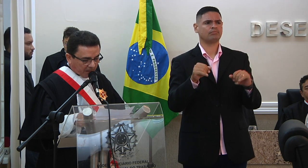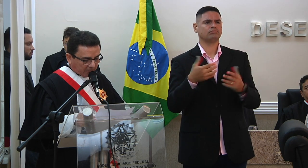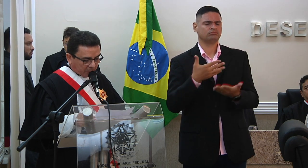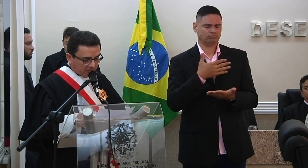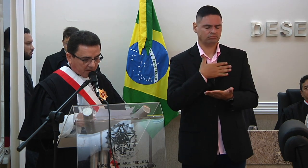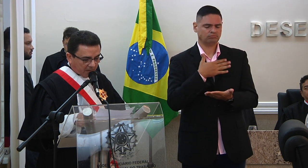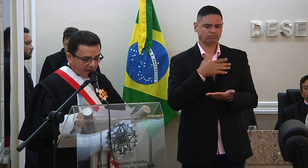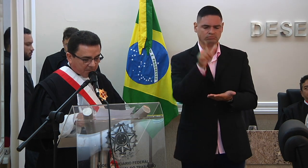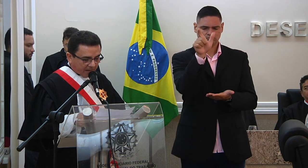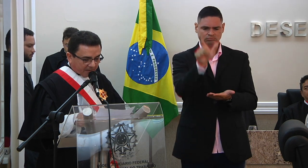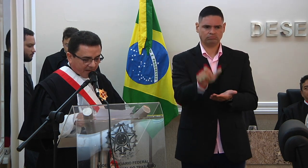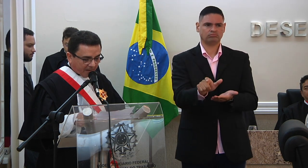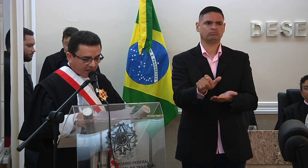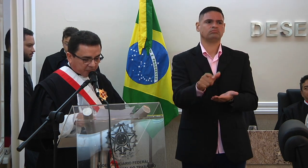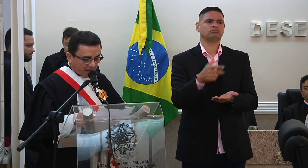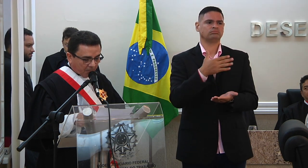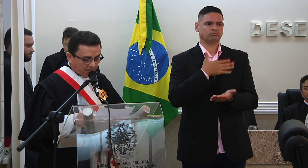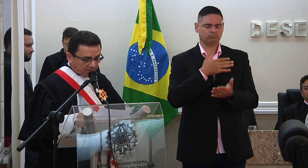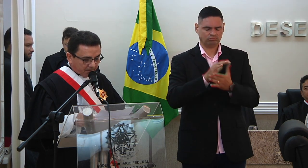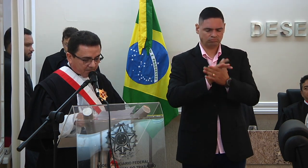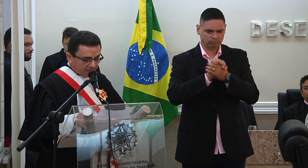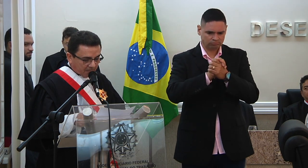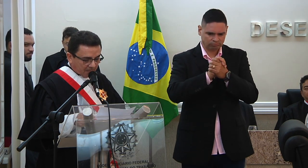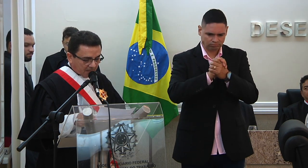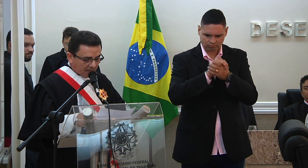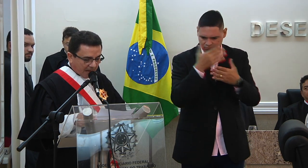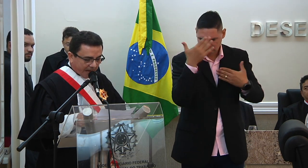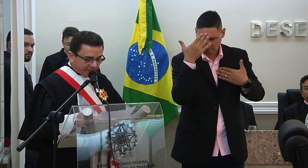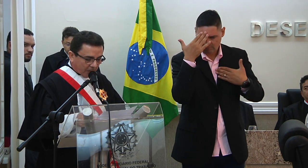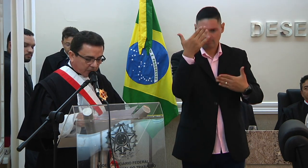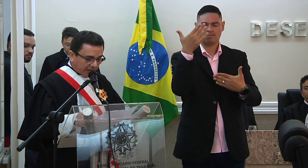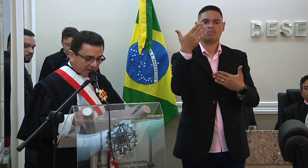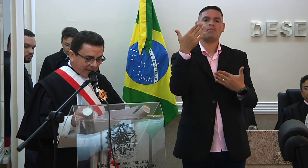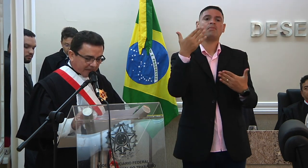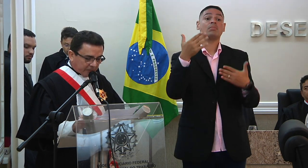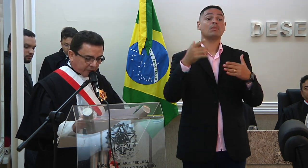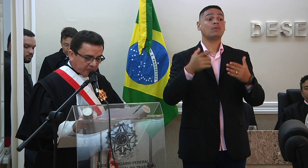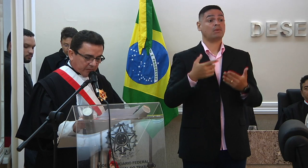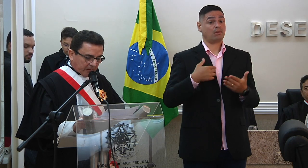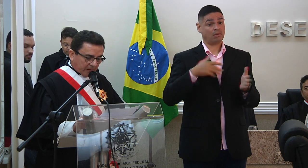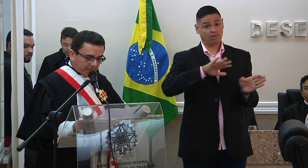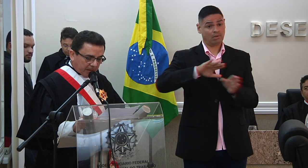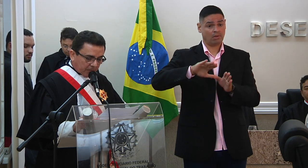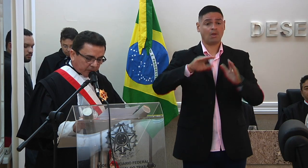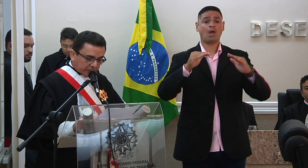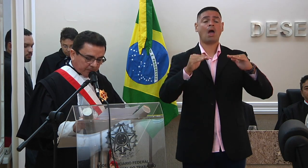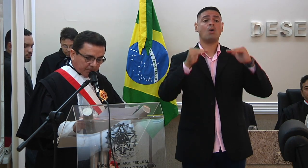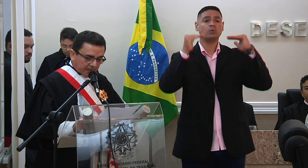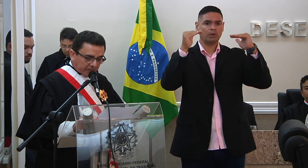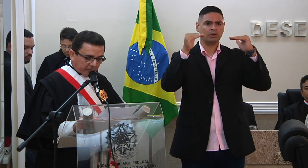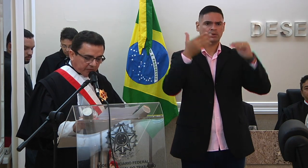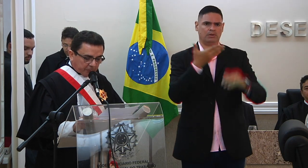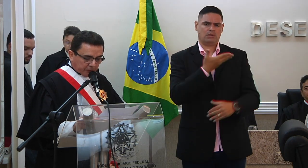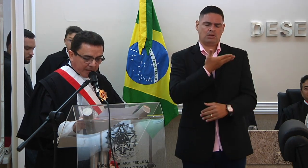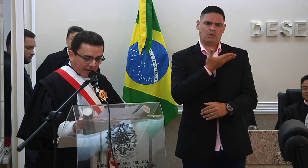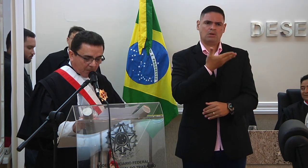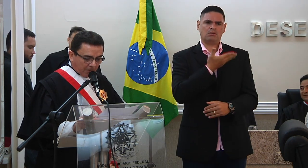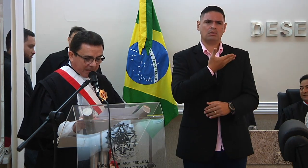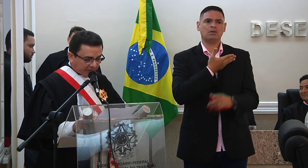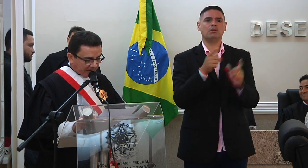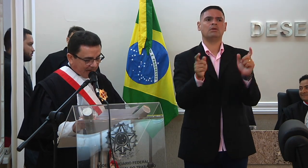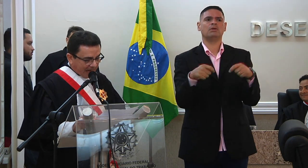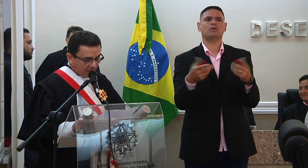reconhecimento e a minha eterna gratidão as autoridades e amigos que se